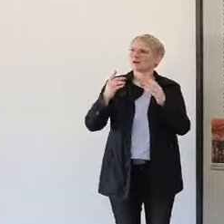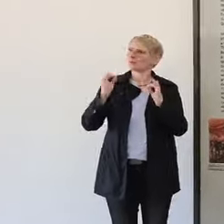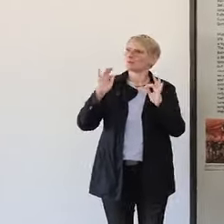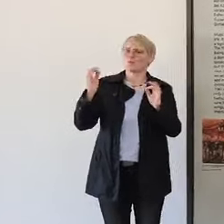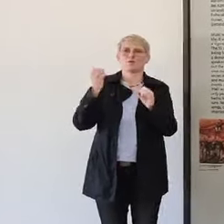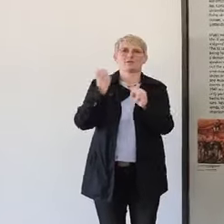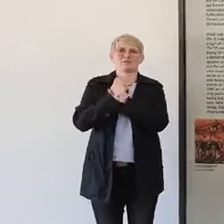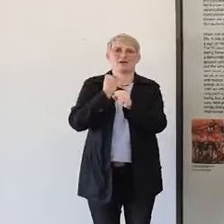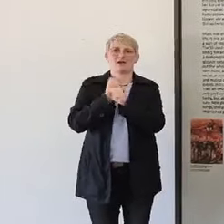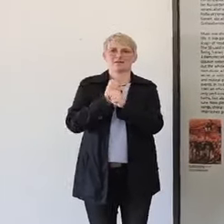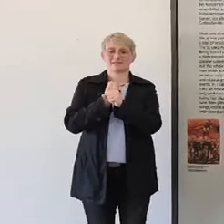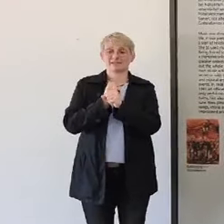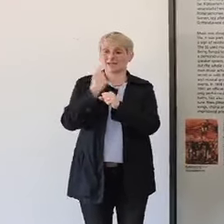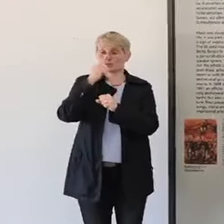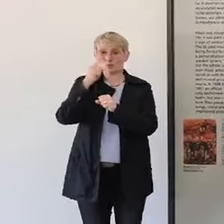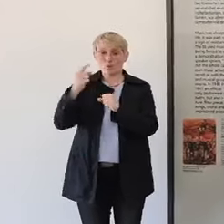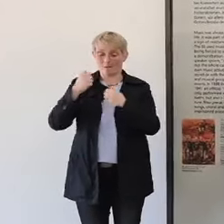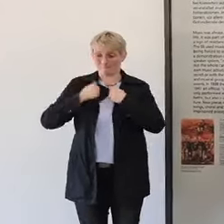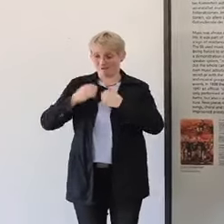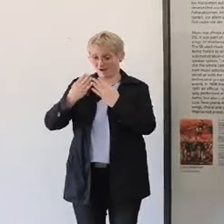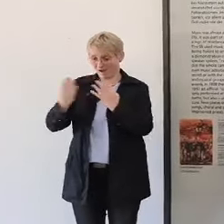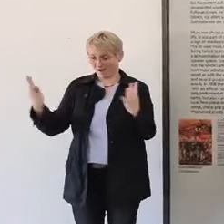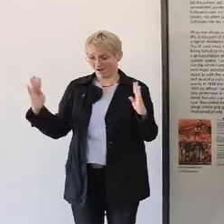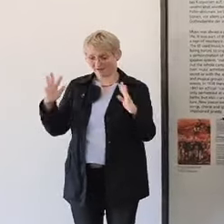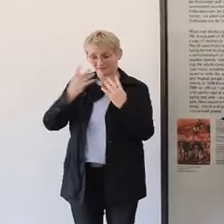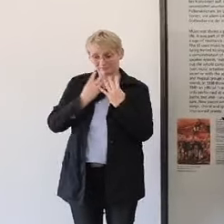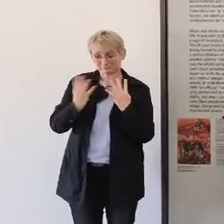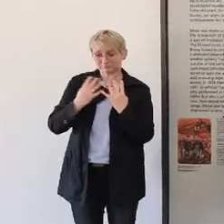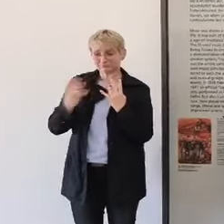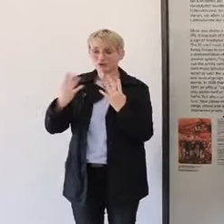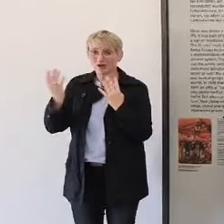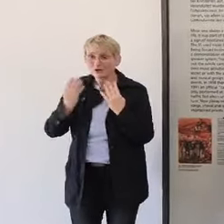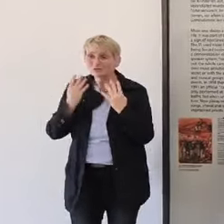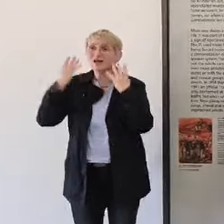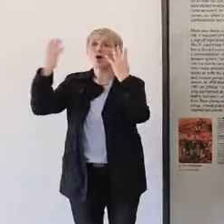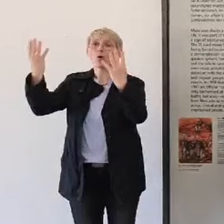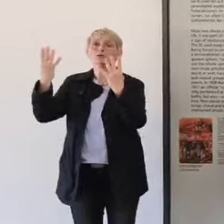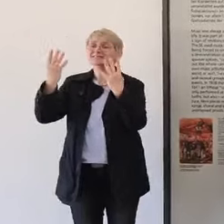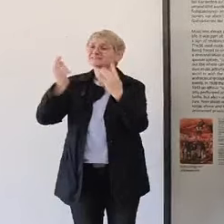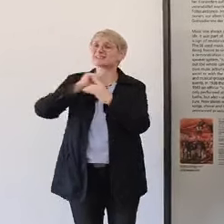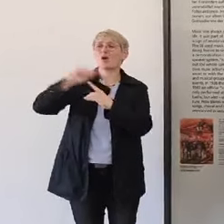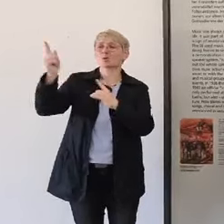part but also the place for the time to take place single day with a thousand